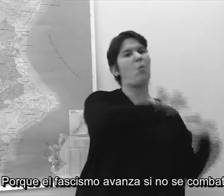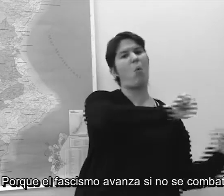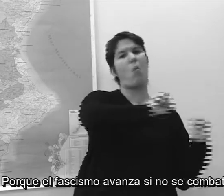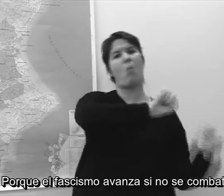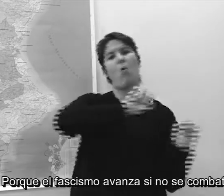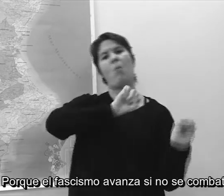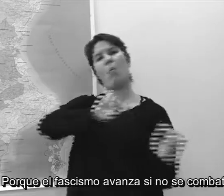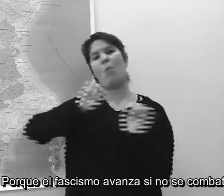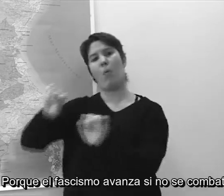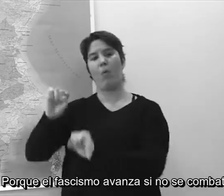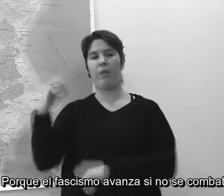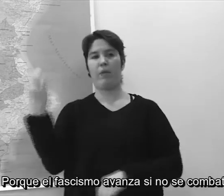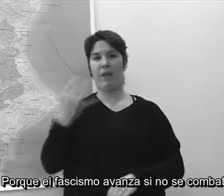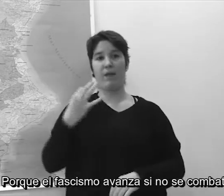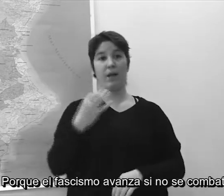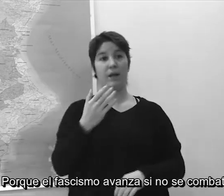avança si no és el combat.